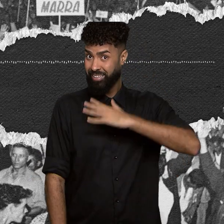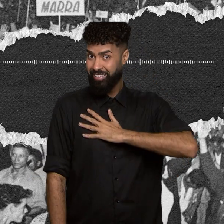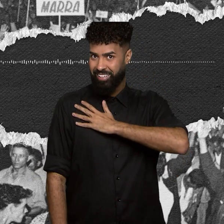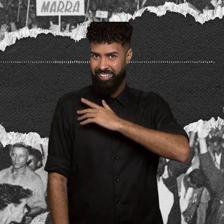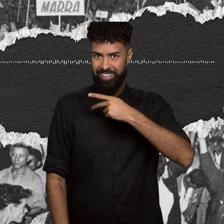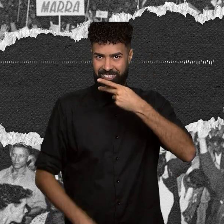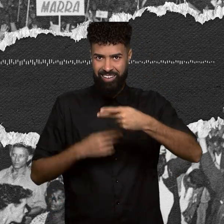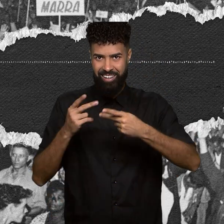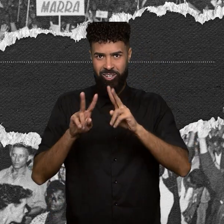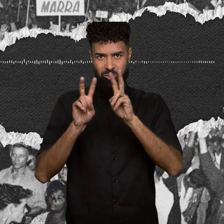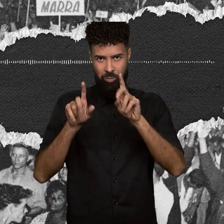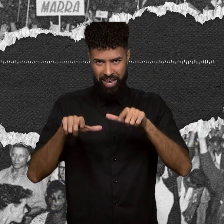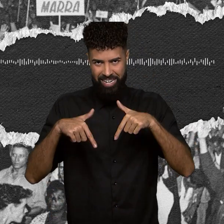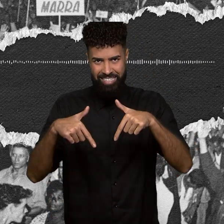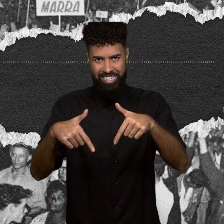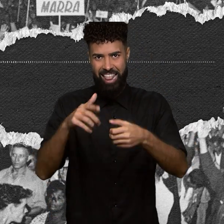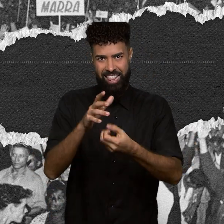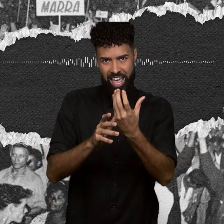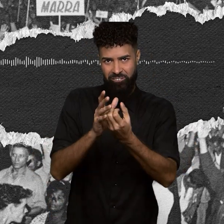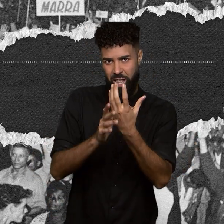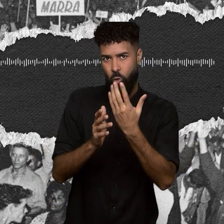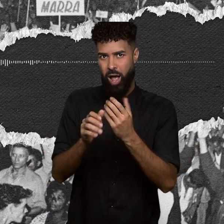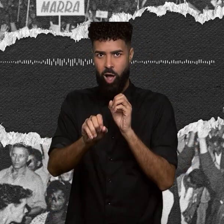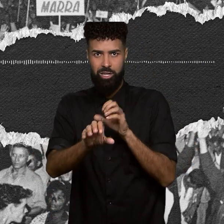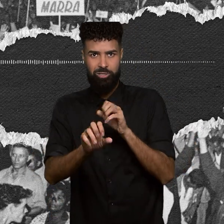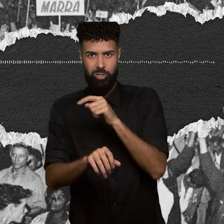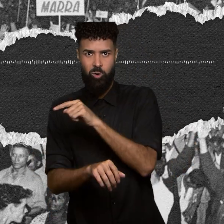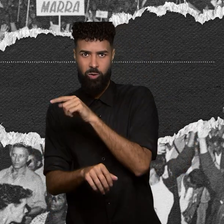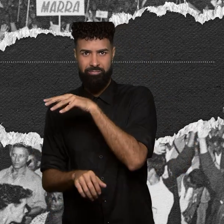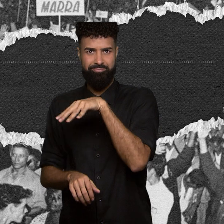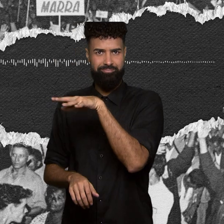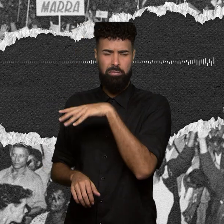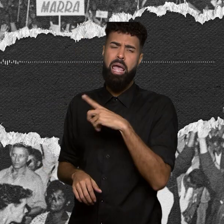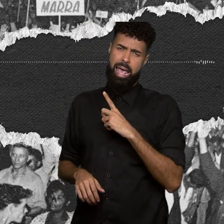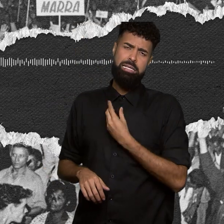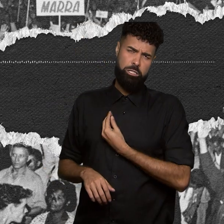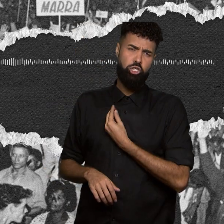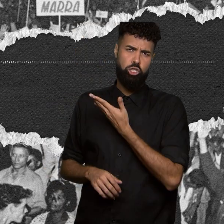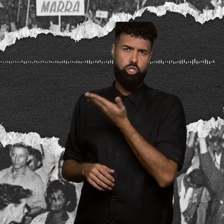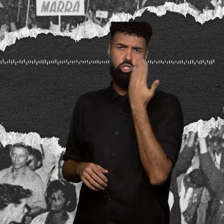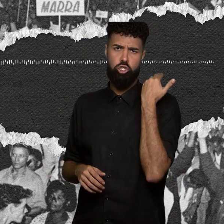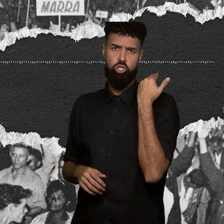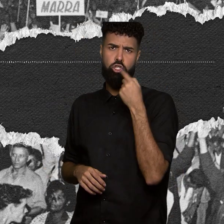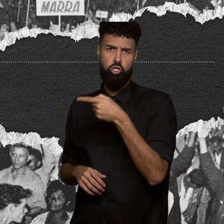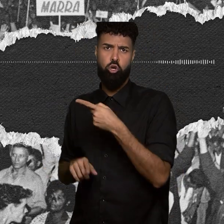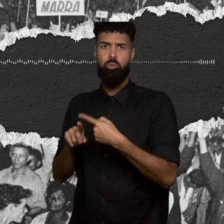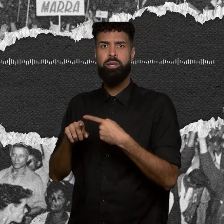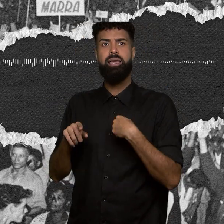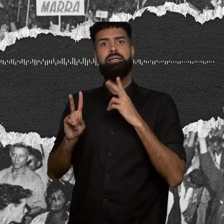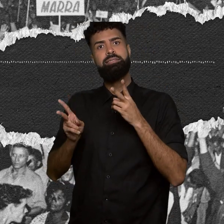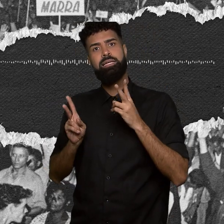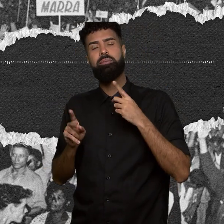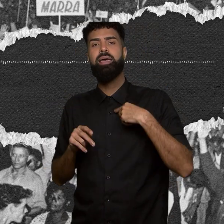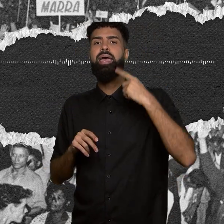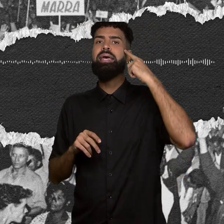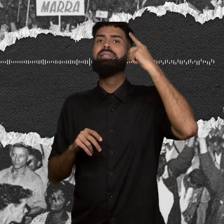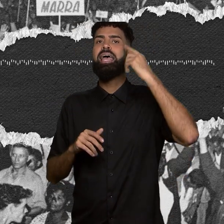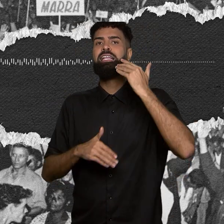dessas iniciativas deseducacionais, que de fato existiram, porque toda a ideia de desenvolvimento no